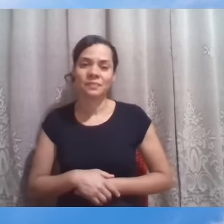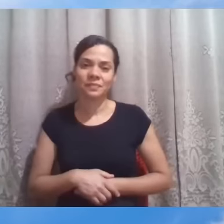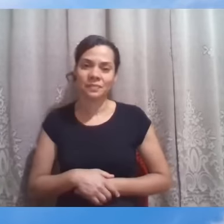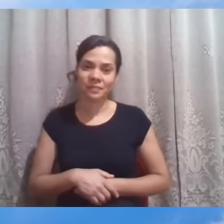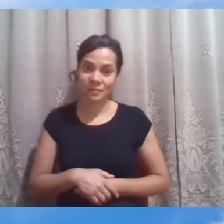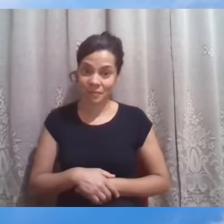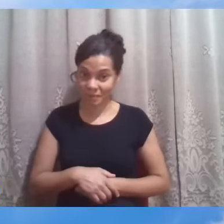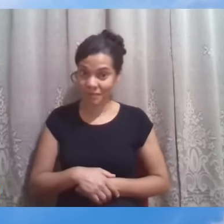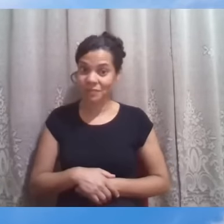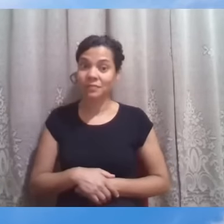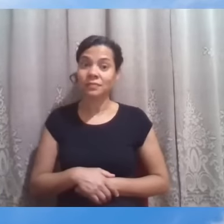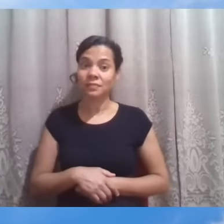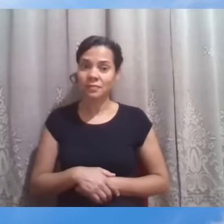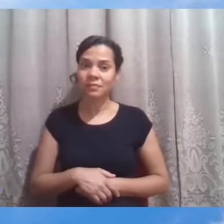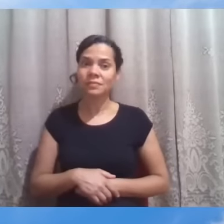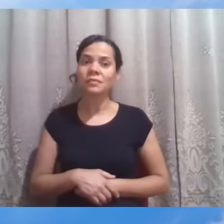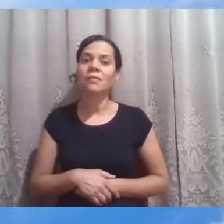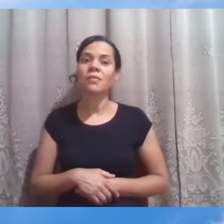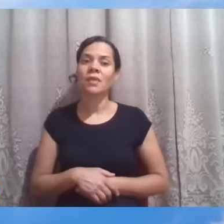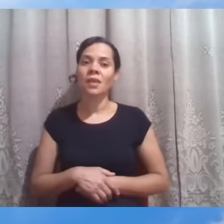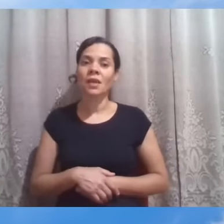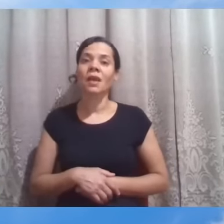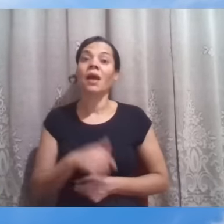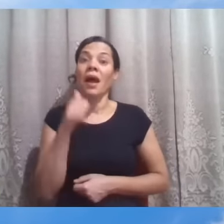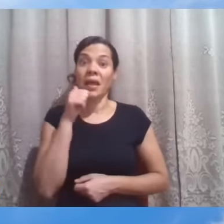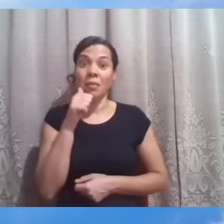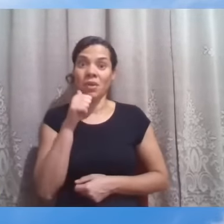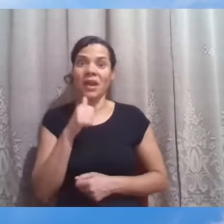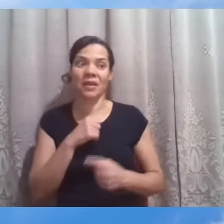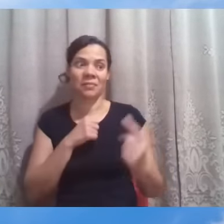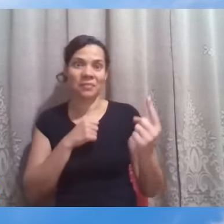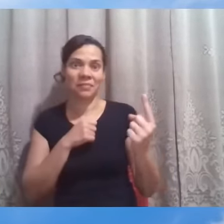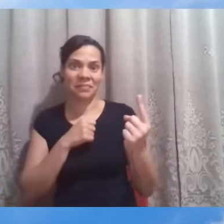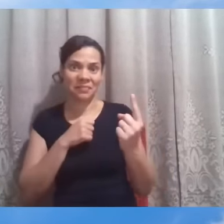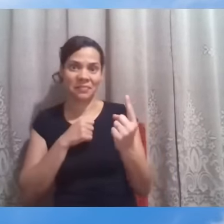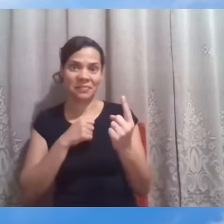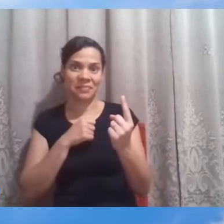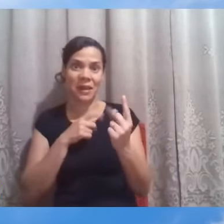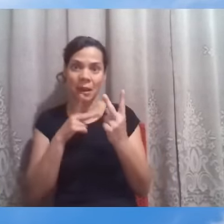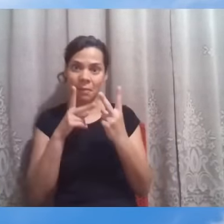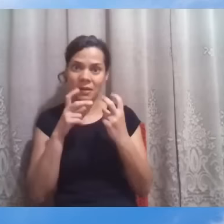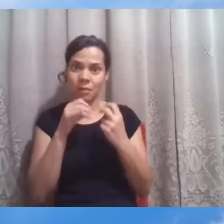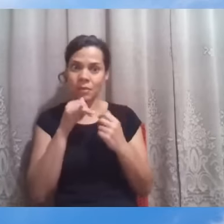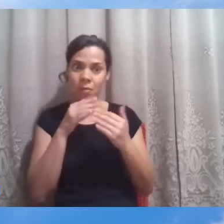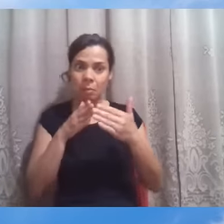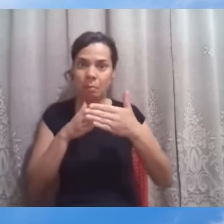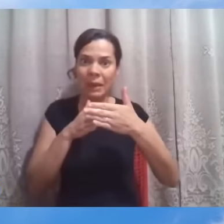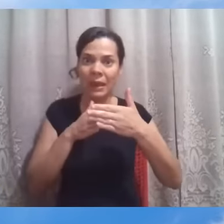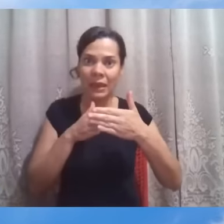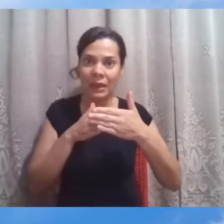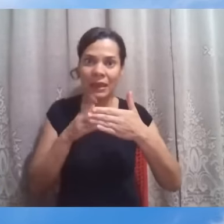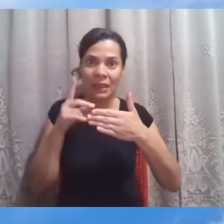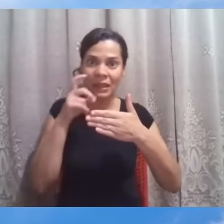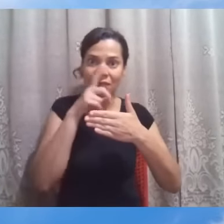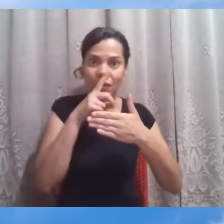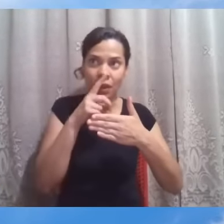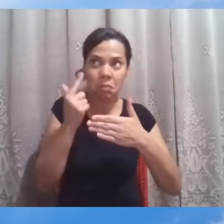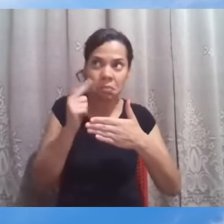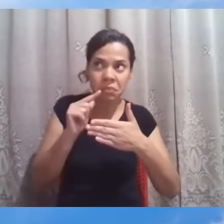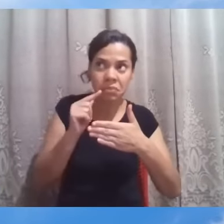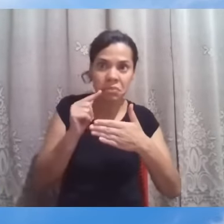e aí, ela aproxima-se ainda mais, então, ela persevera, ela vence a primeira barreira, a primeira dificuldade, ela vence,